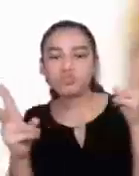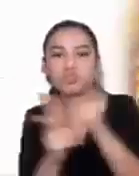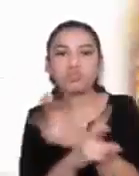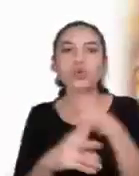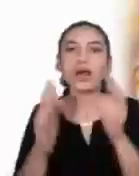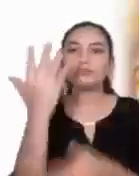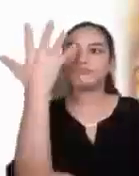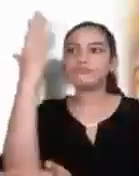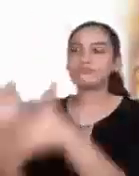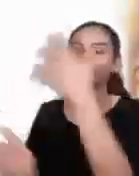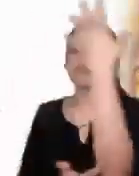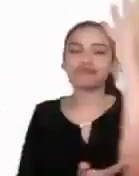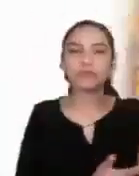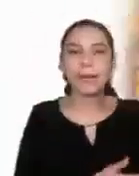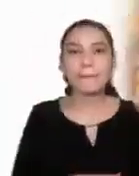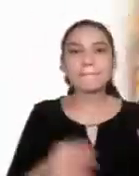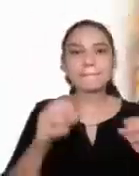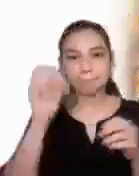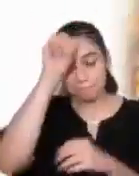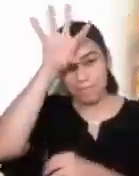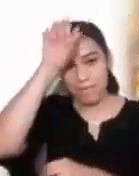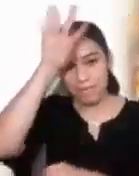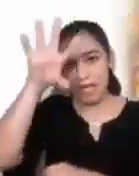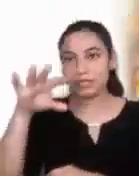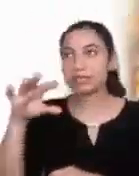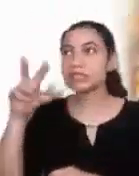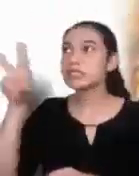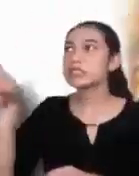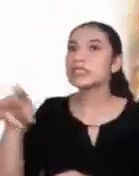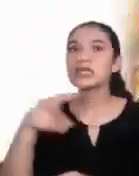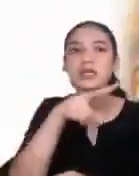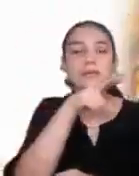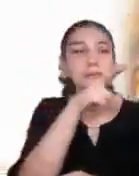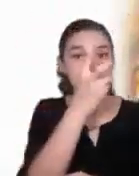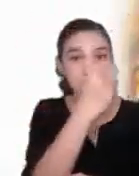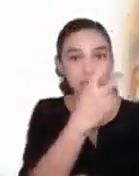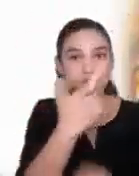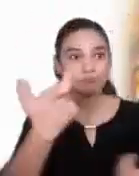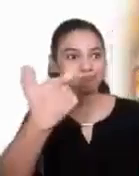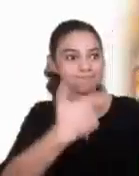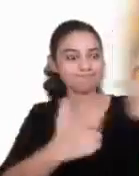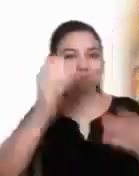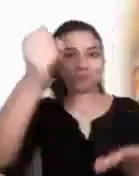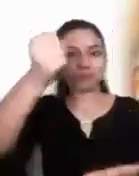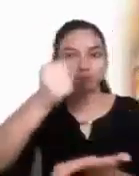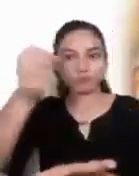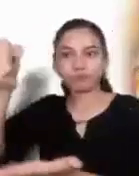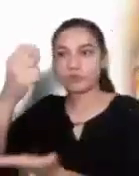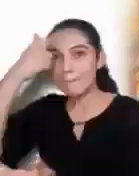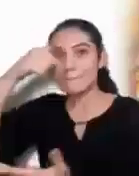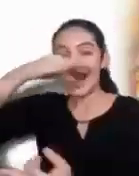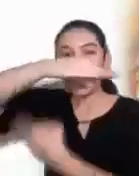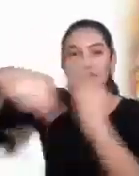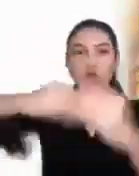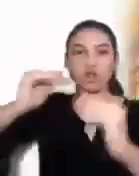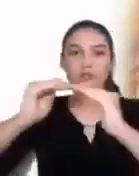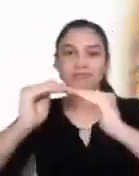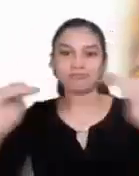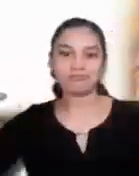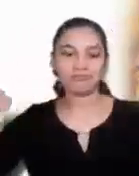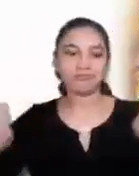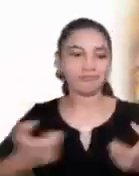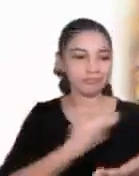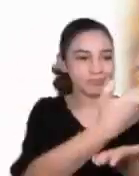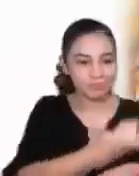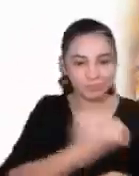agua, el aire, los árboles, las minas, lejos de ser una fuente de ingresos y bienestar para todos los hermanos,